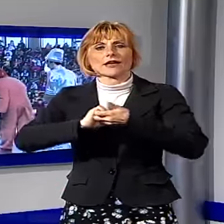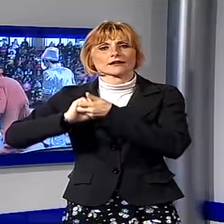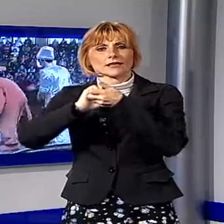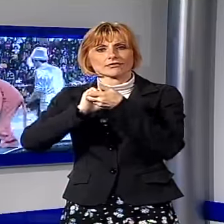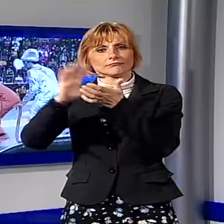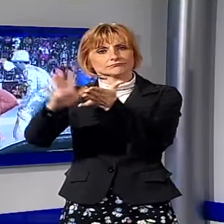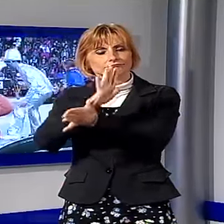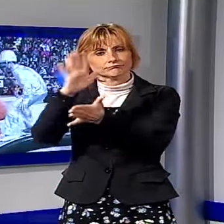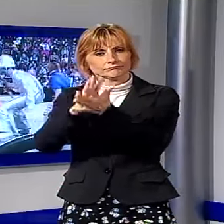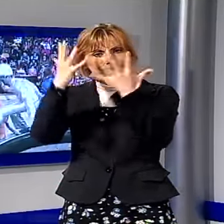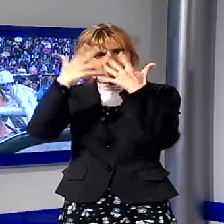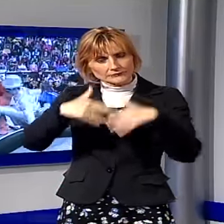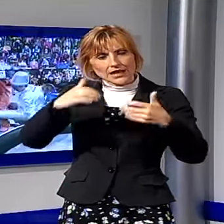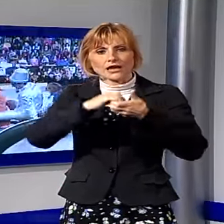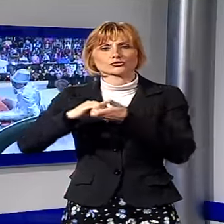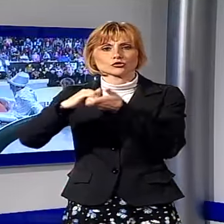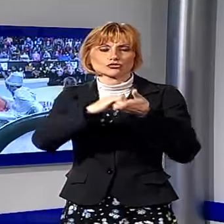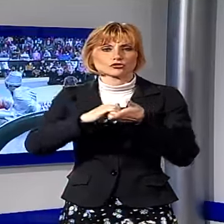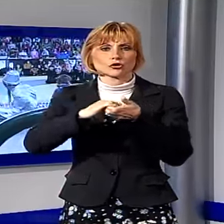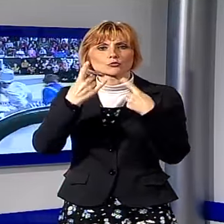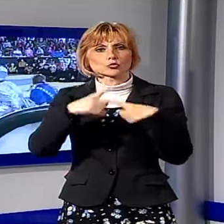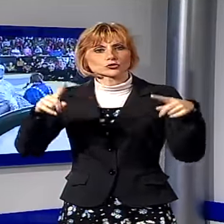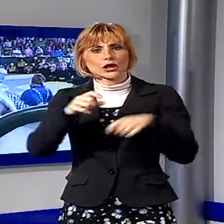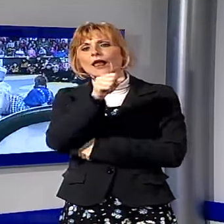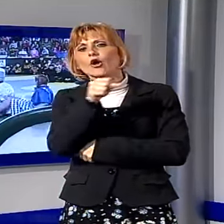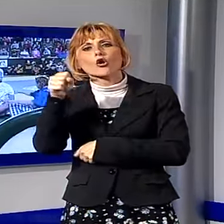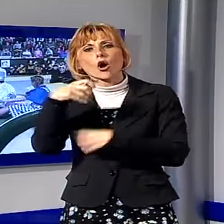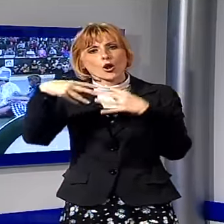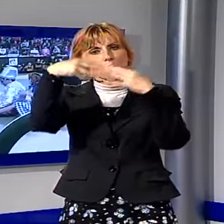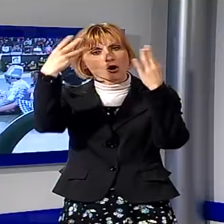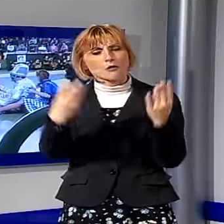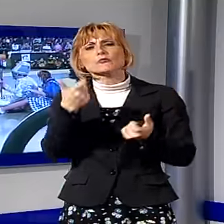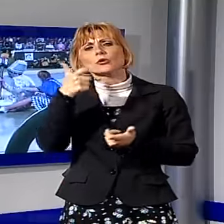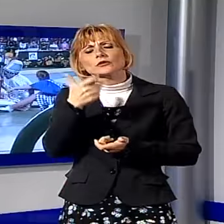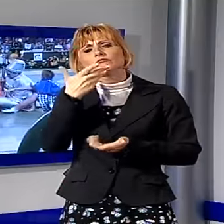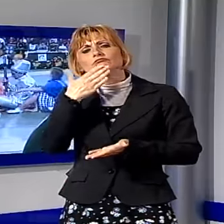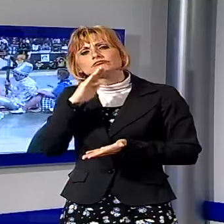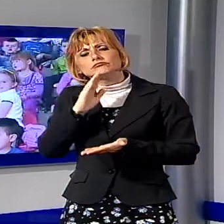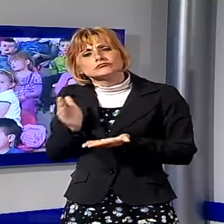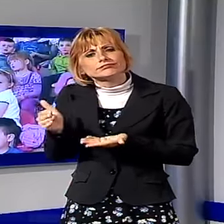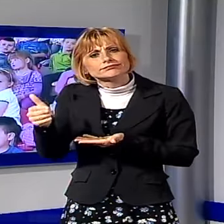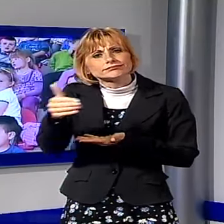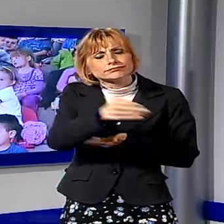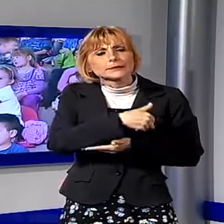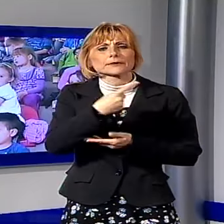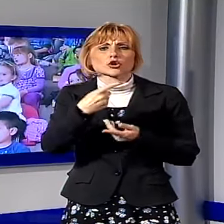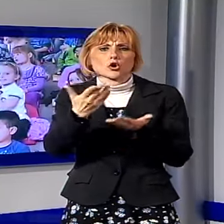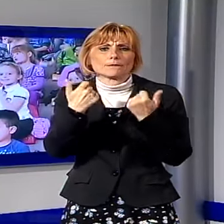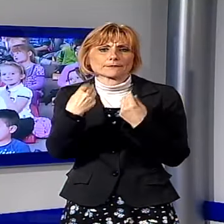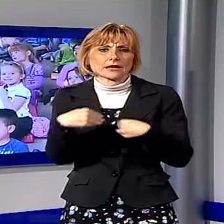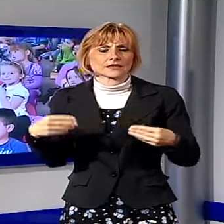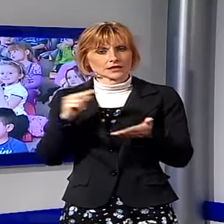realizzata dall'associazione musicale Coro Arcobaleno allo scopo di reperire fondi per l'acquisto di materiale scolastico.